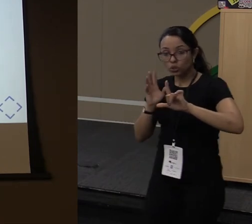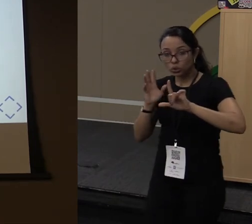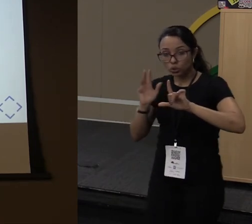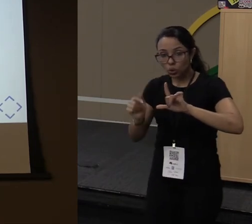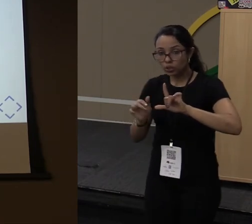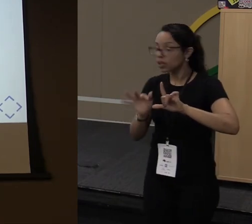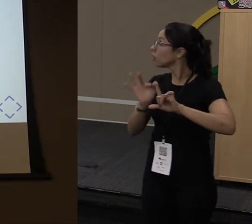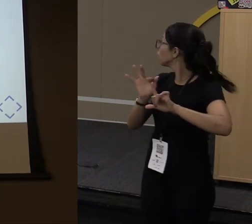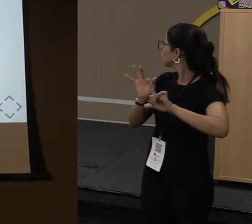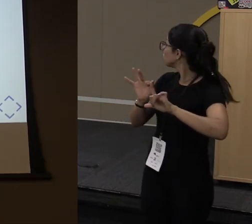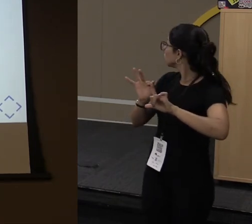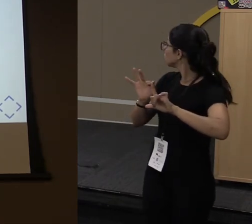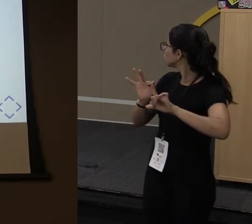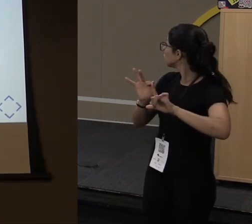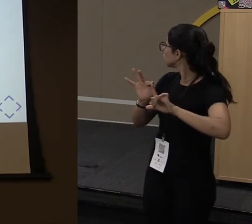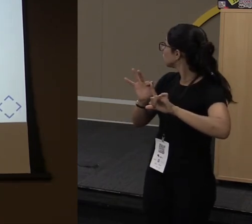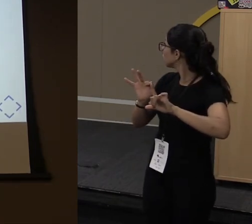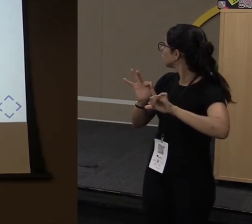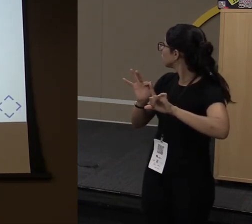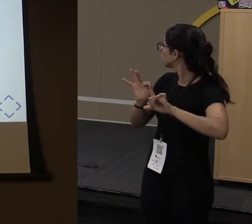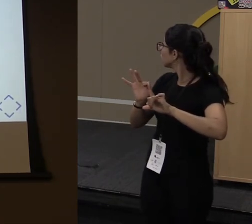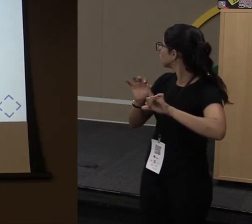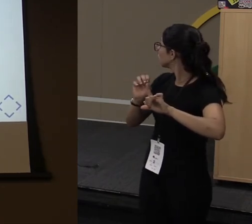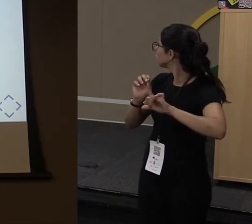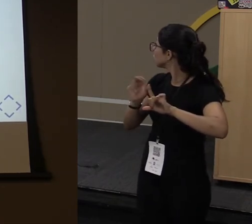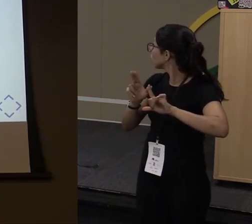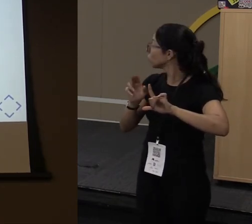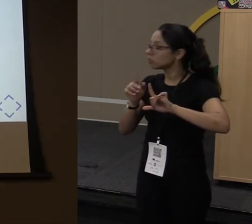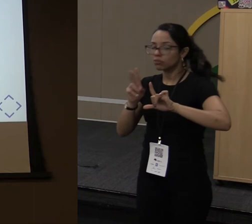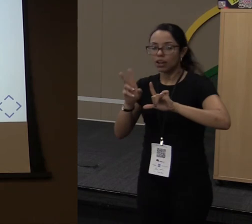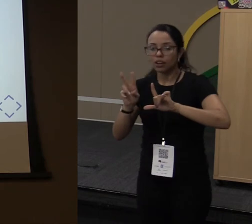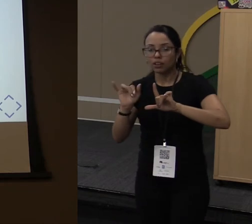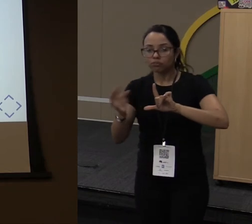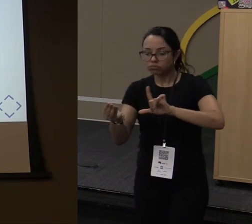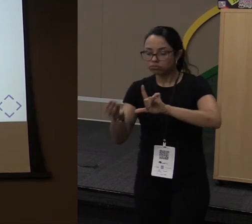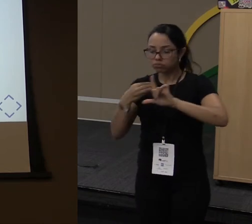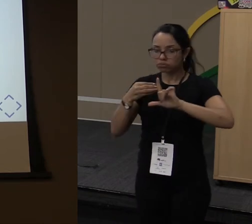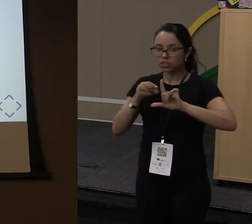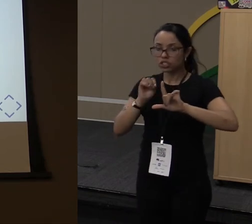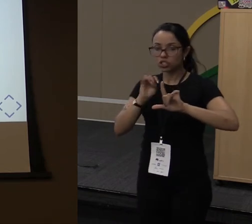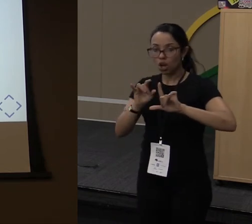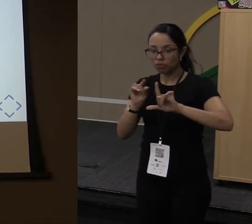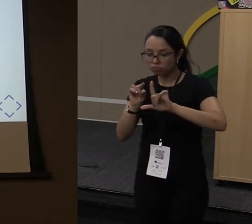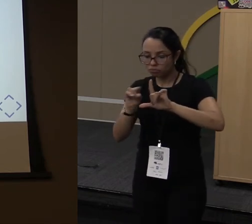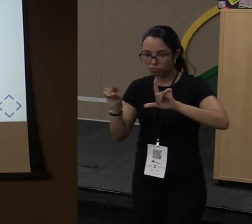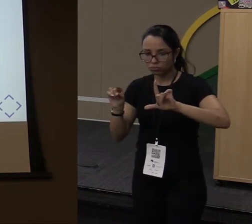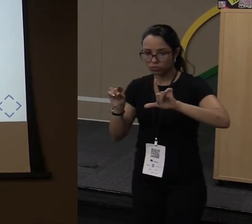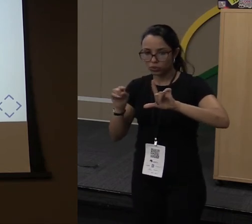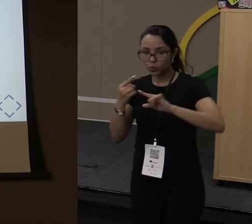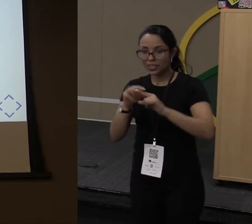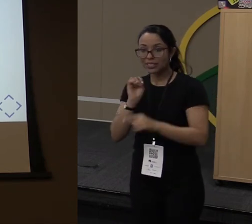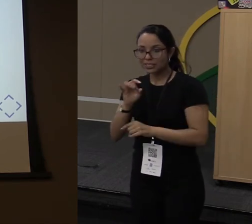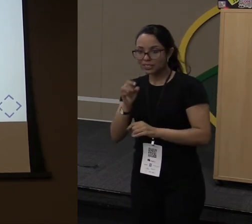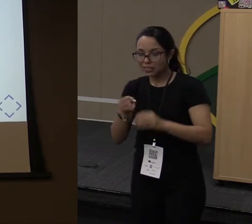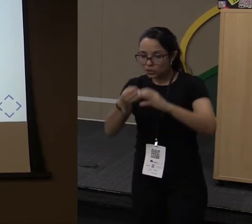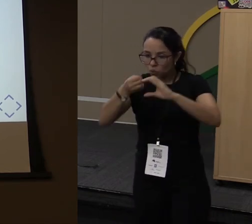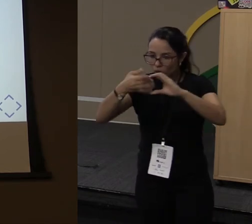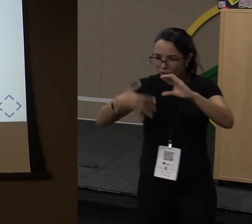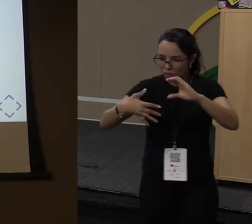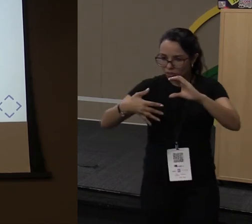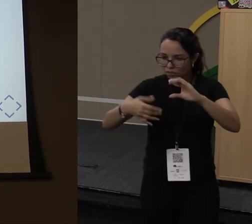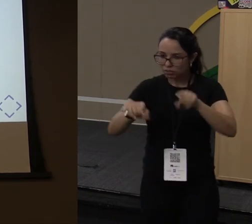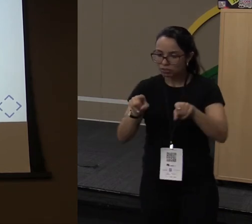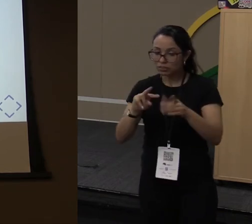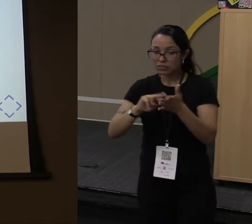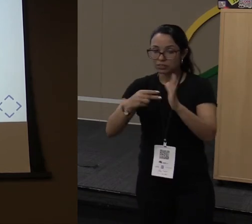Ele vai te retornar outro stream, porque ele subentende que se você quer um stream, você quer ainda fazer mais coisas com aquilo. Quer processar ainda